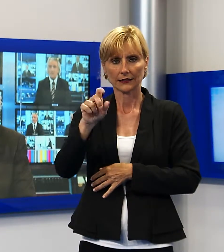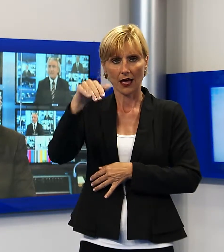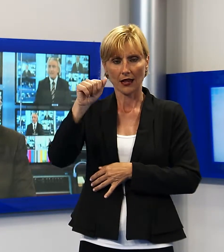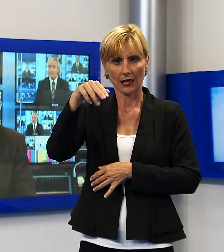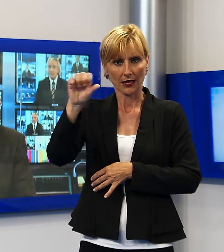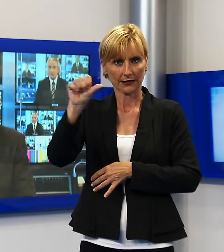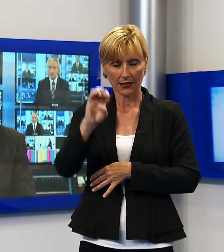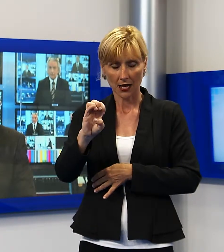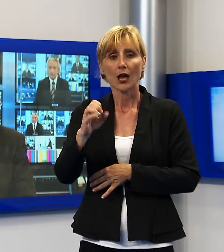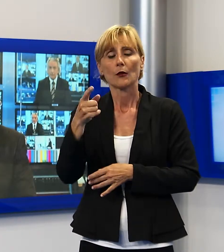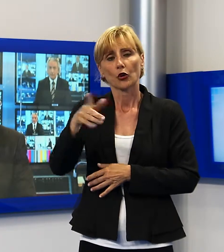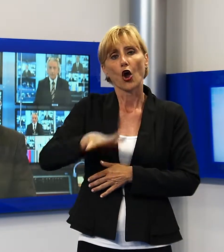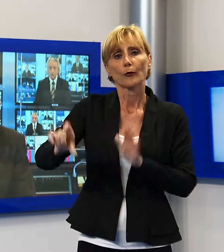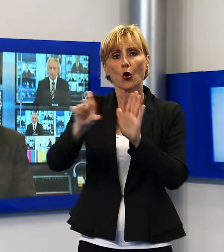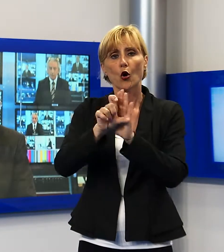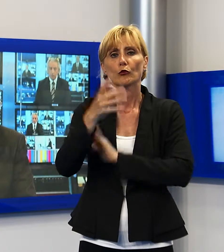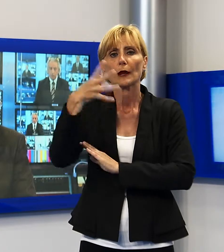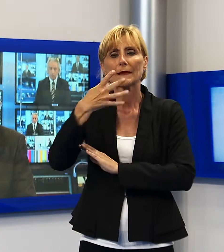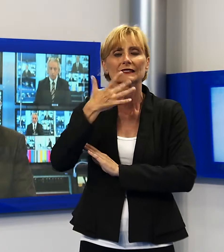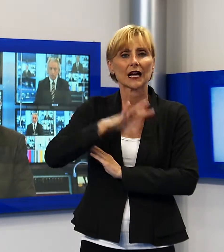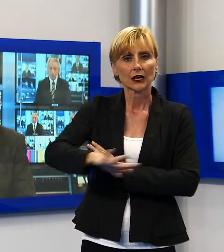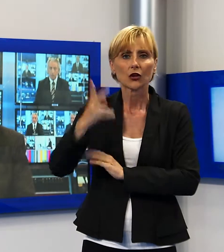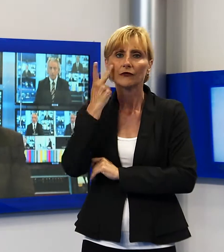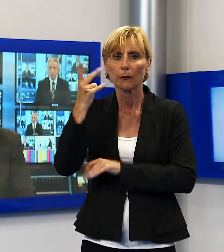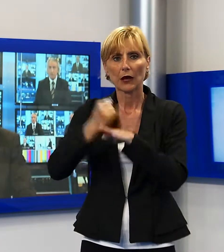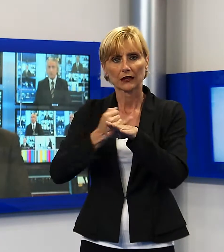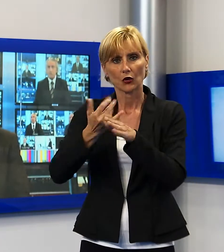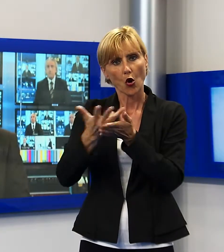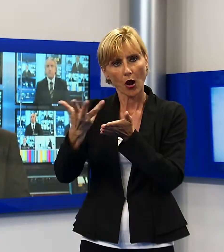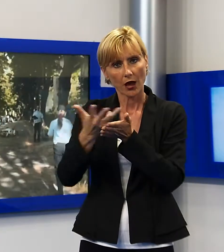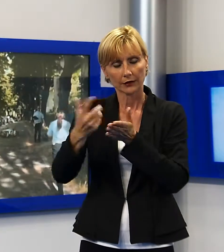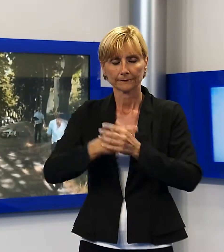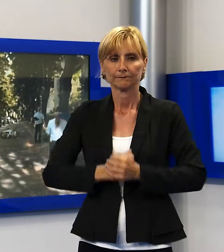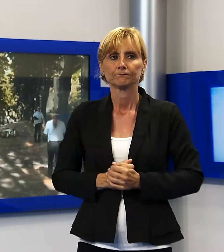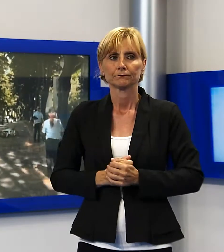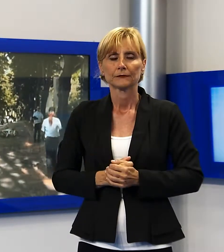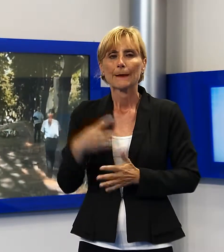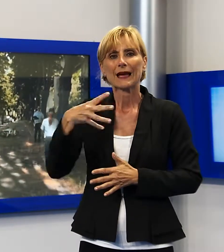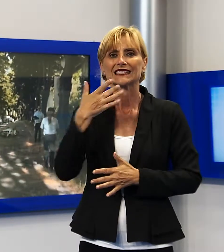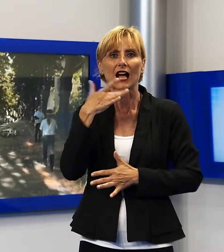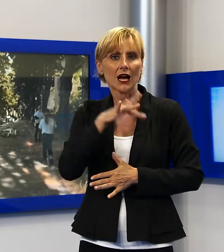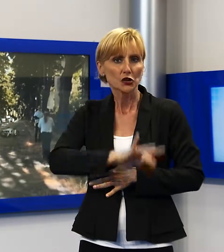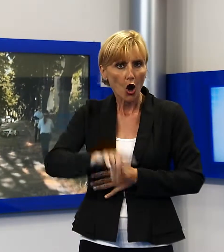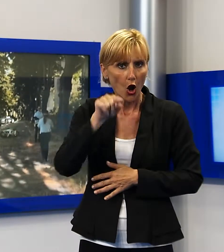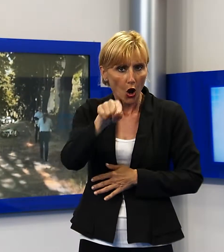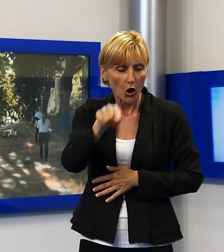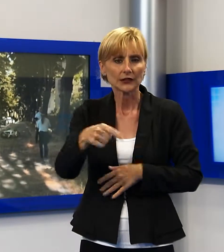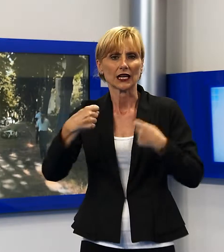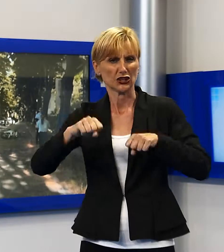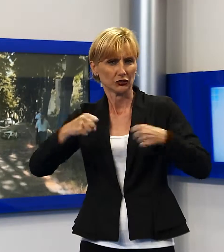a Massarosa. Vediamo tutti i particolari nel servizio. Ha fatto un volo in aria di diversi metri, prima di schiantarsi